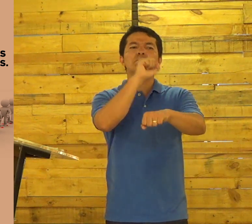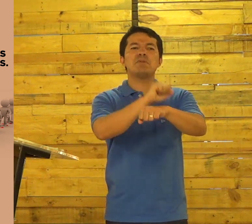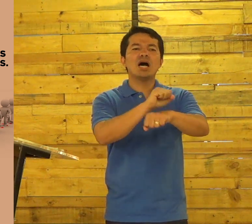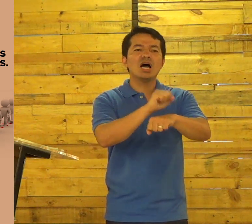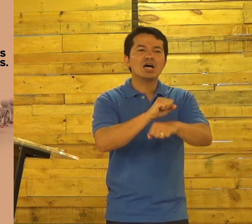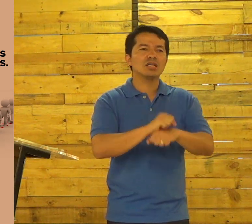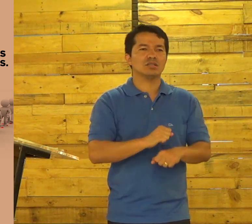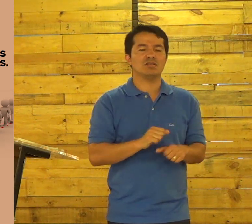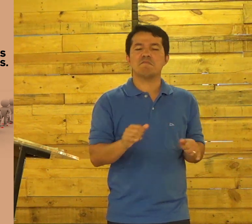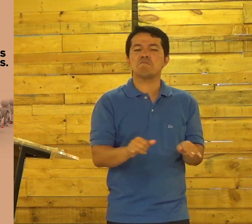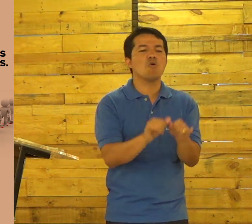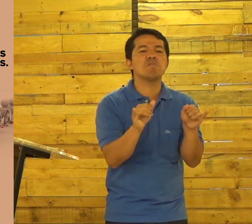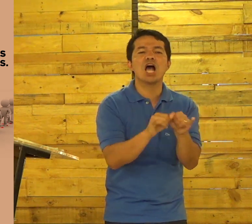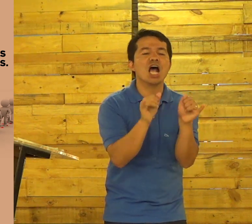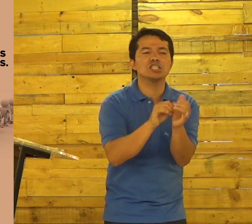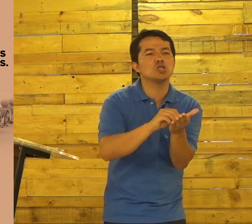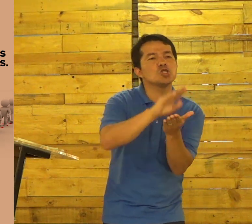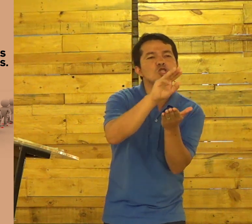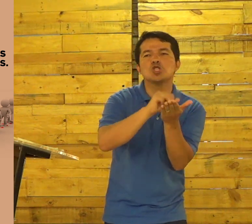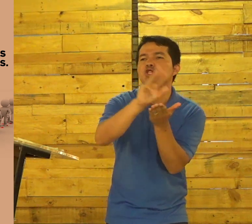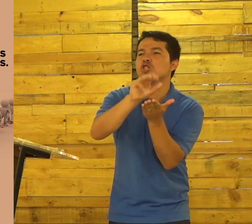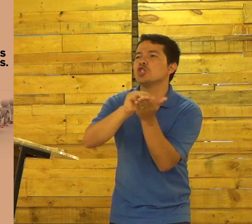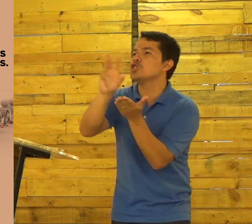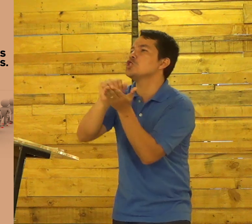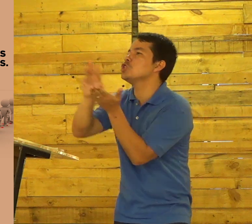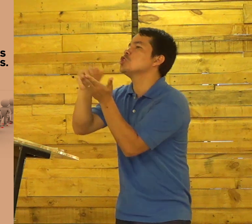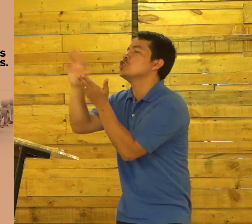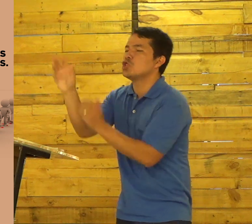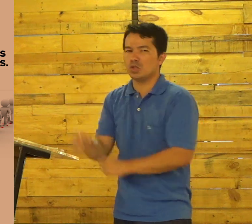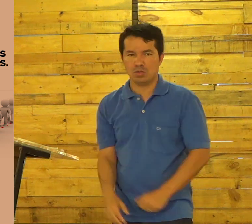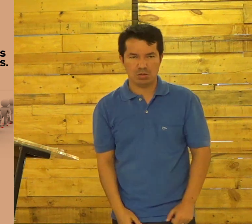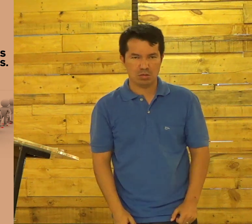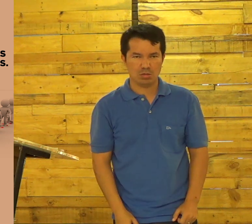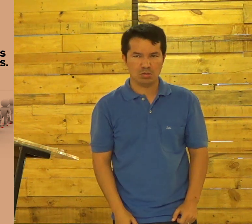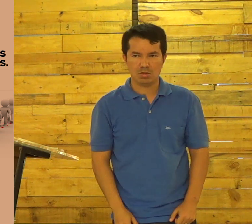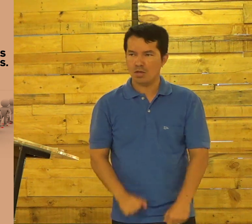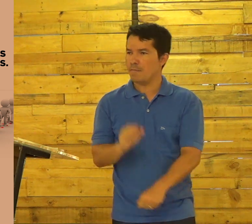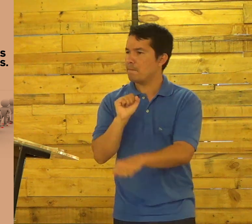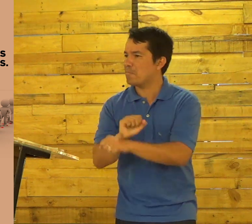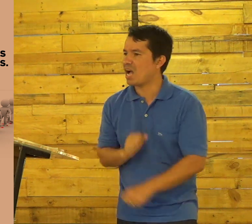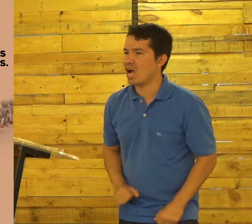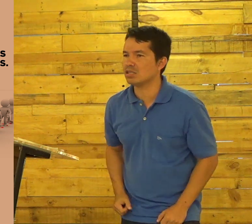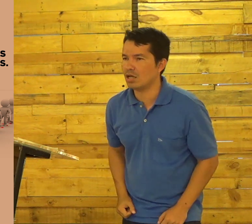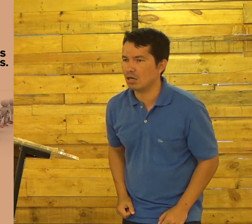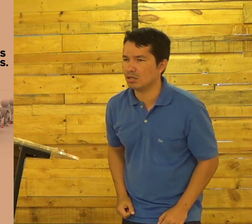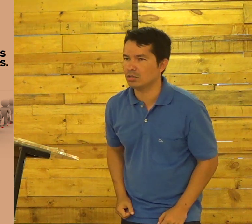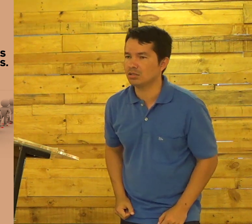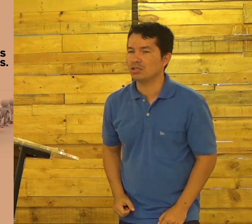Como é que você Manda o seu WhatsApp Para não dar bobagem Para as pessoas Pare